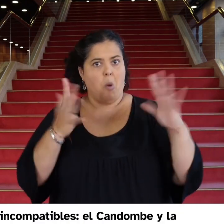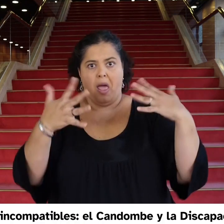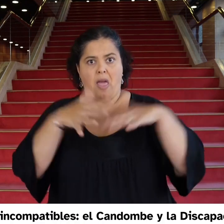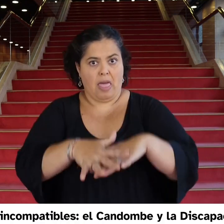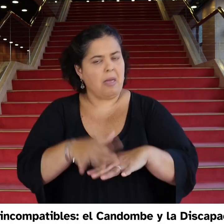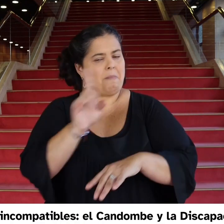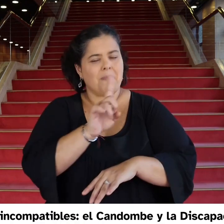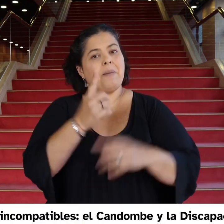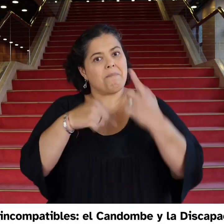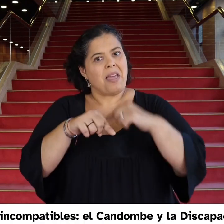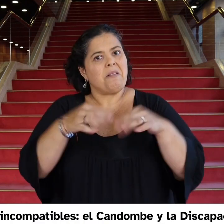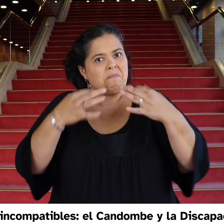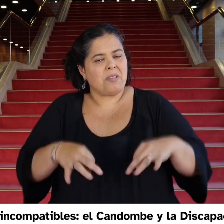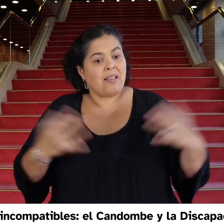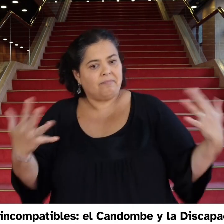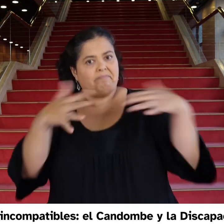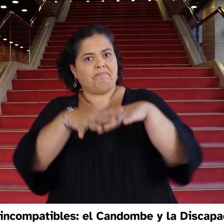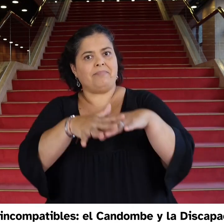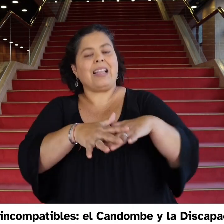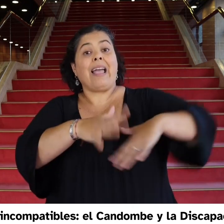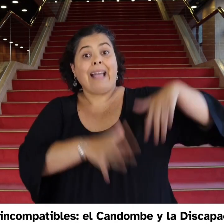incompatibles el candombe y la discapacidad